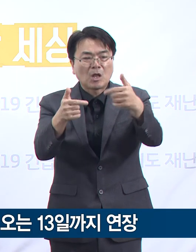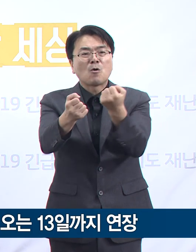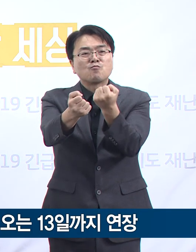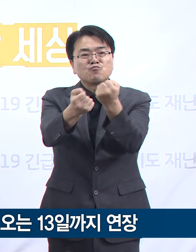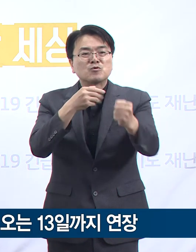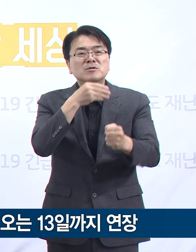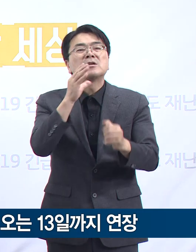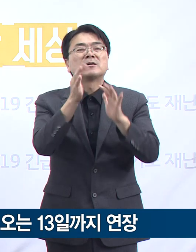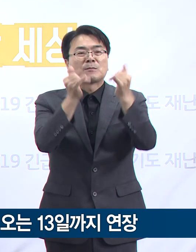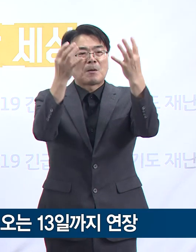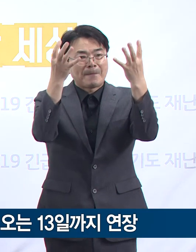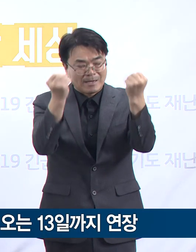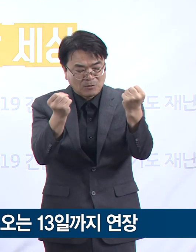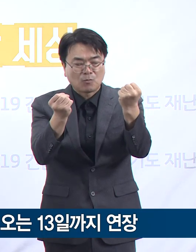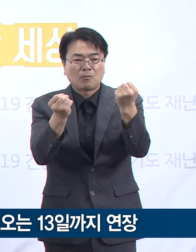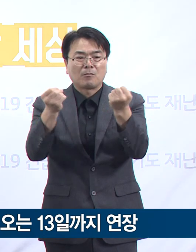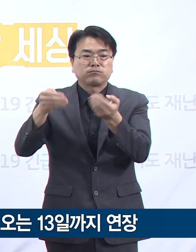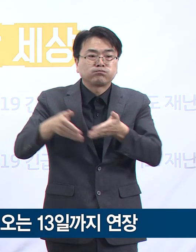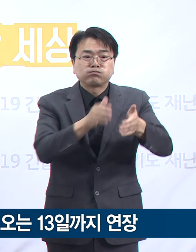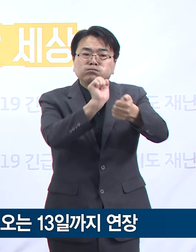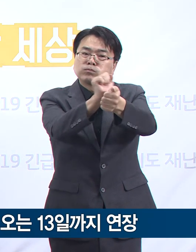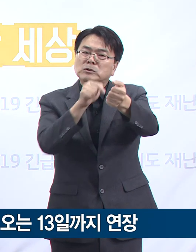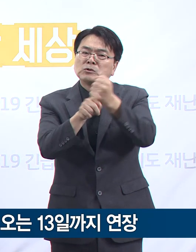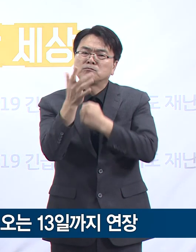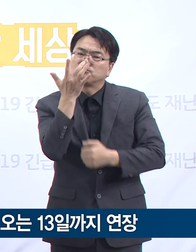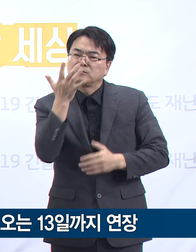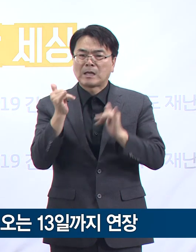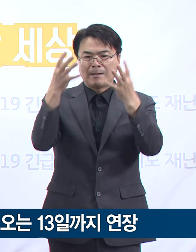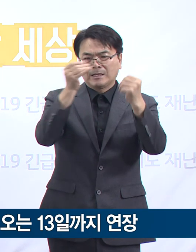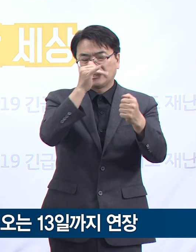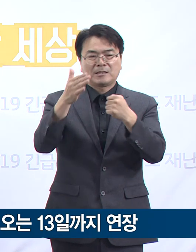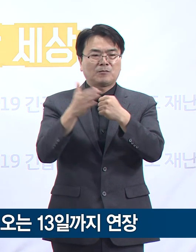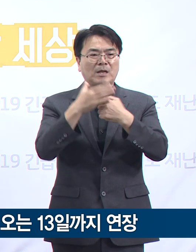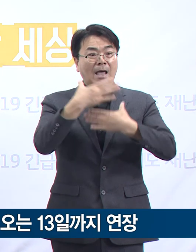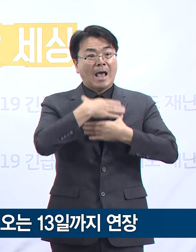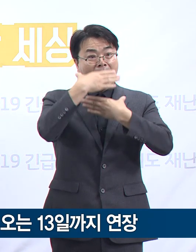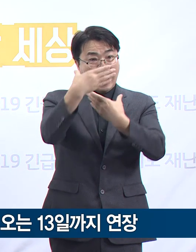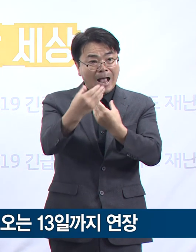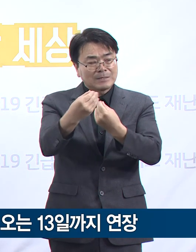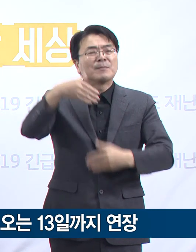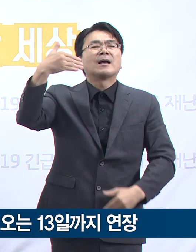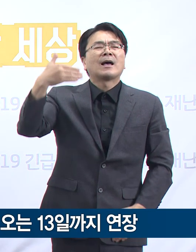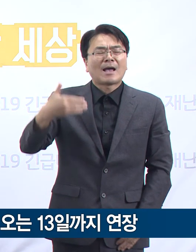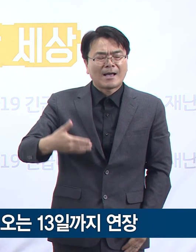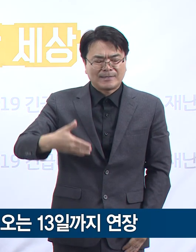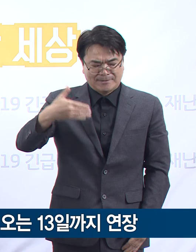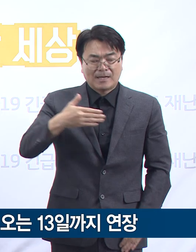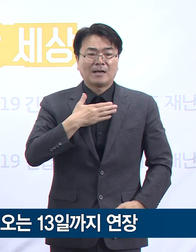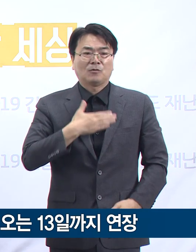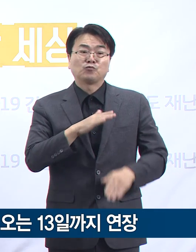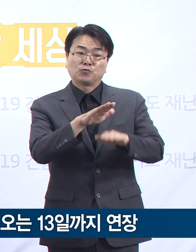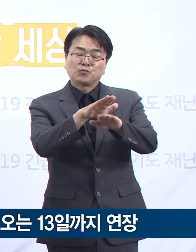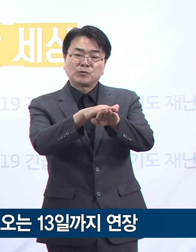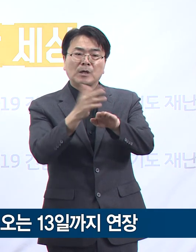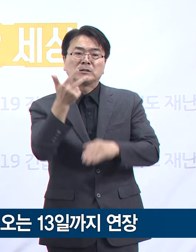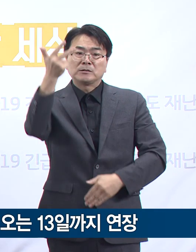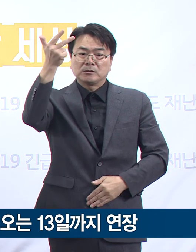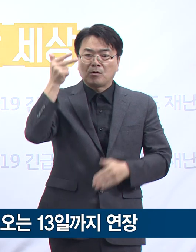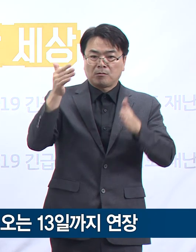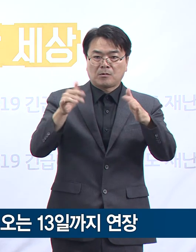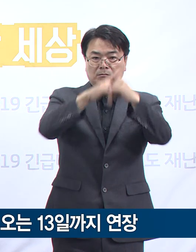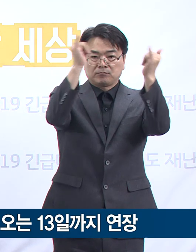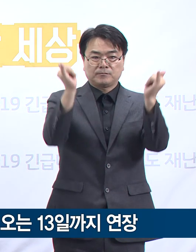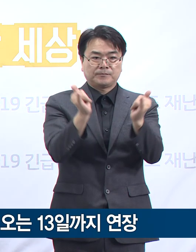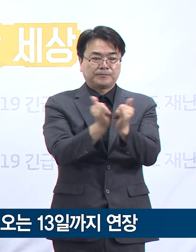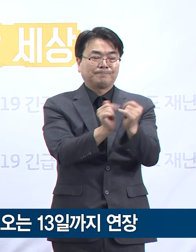경로를 모른 채 발견되는 경우도 많습니다. 아직 안심할 수 없는 상황입니다. 지난 주말 동안에도 사회적